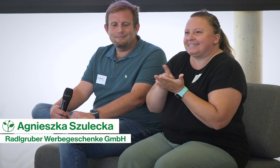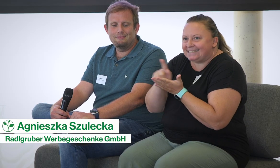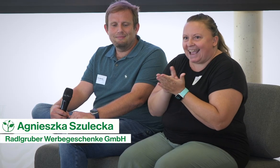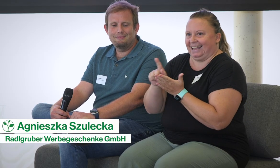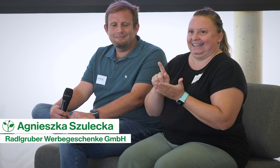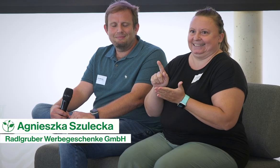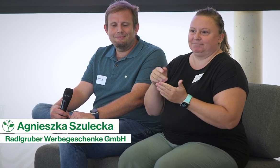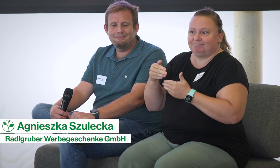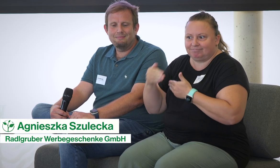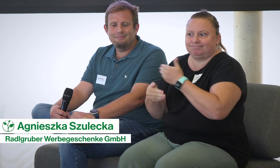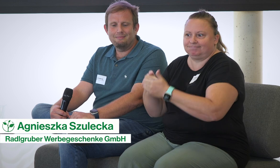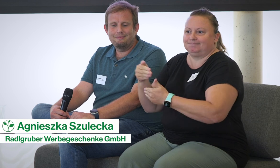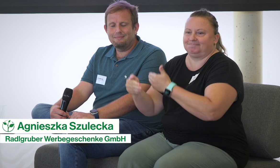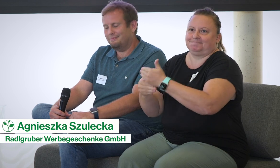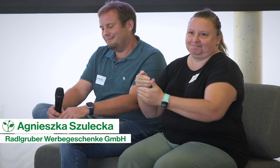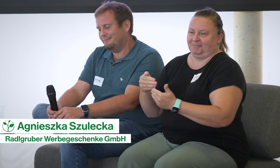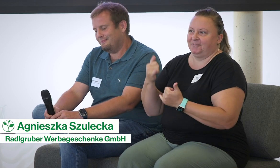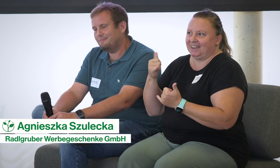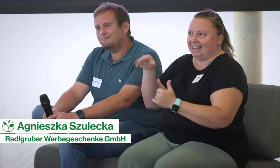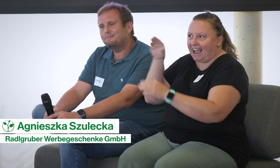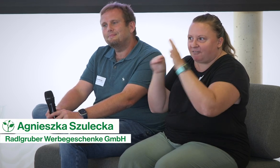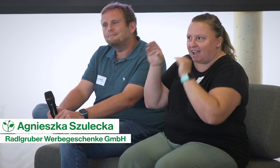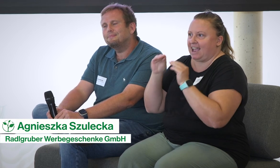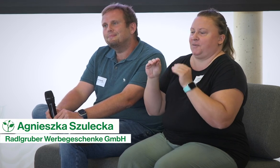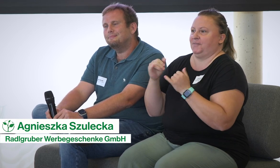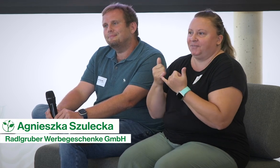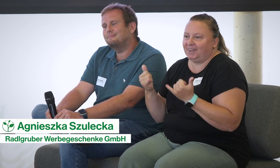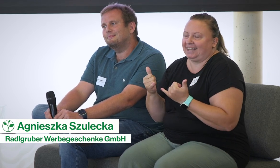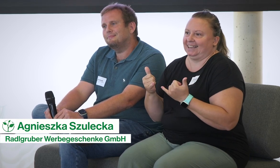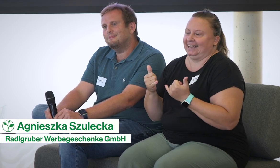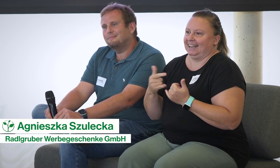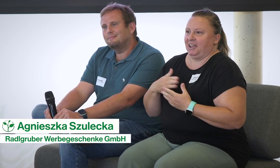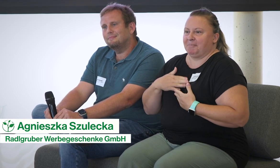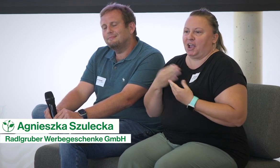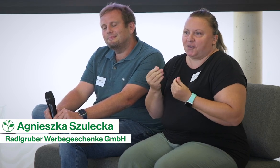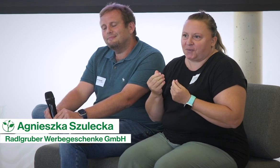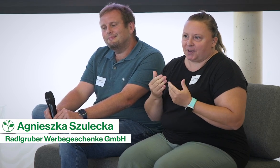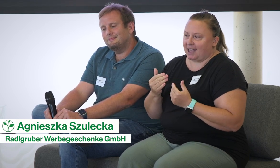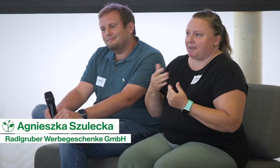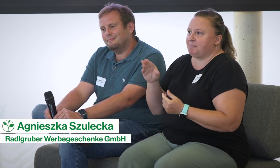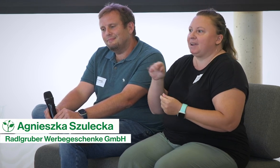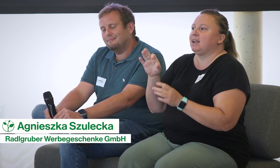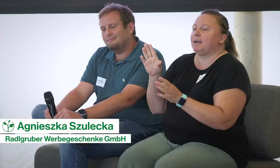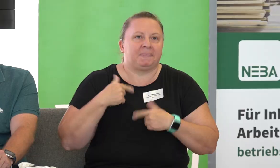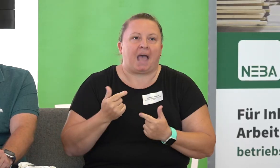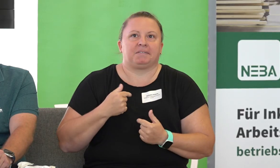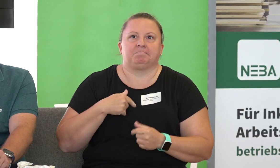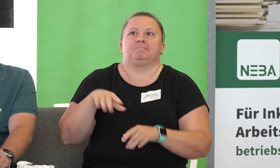Natürlich habe ich Anfangszeit gebraucht, um mich da hineinzufinden. Ich brauchte Erfahrung, ich musste alles ein bisschen kennenlernen. Als dann langsam